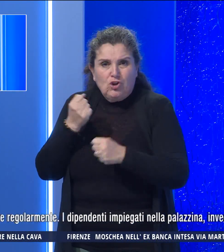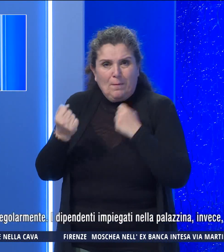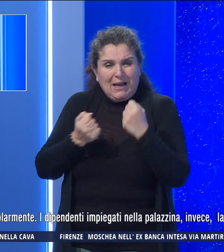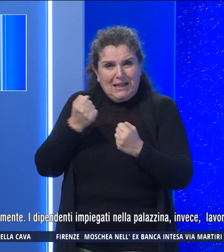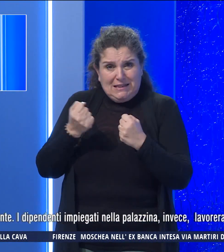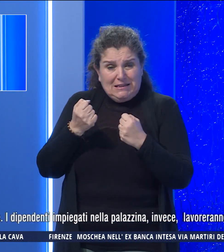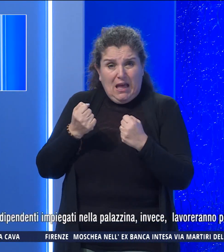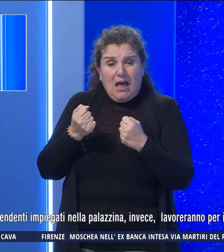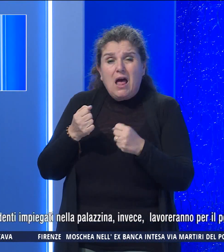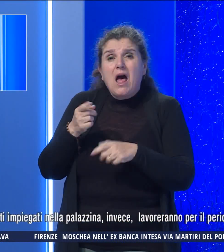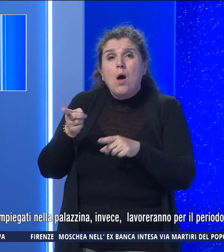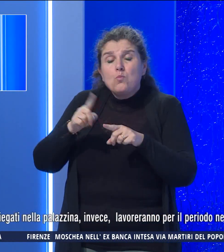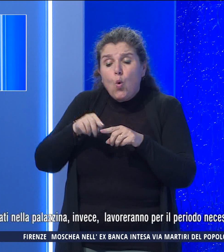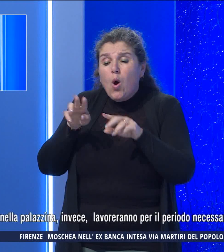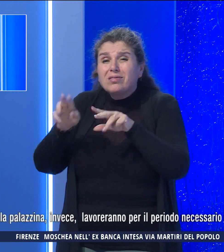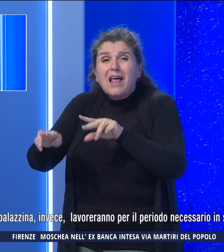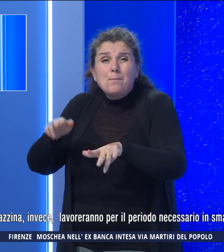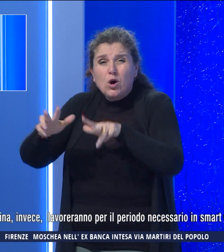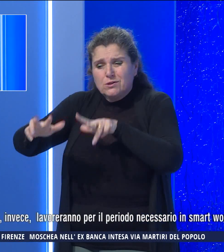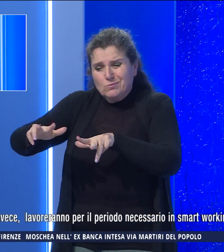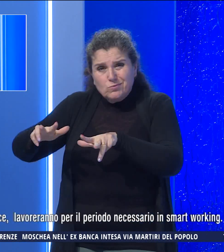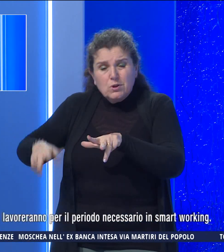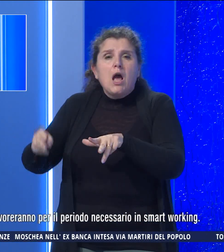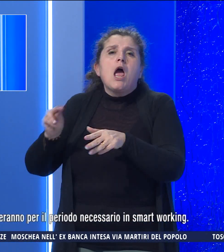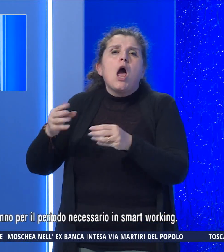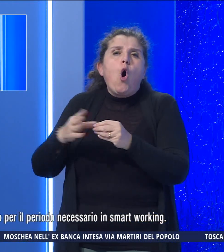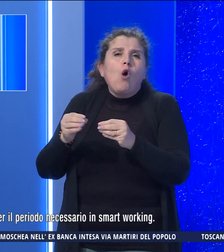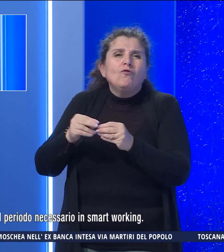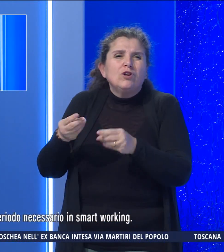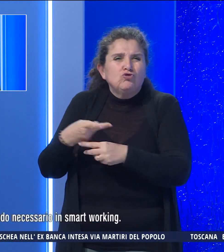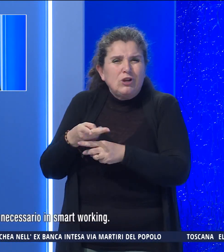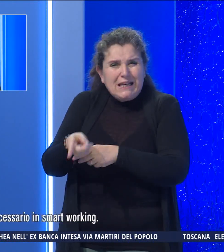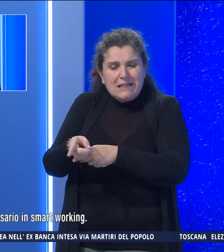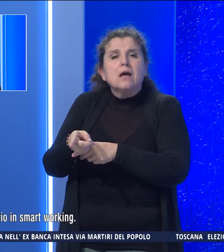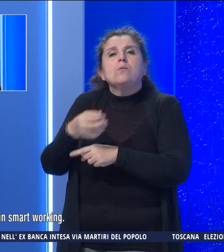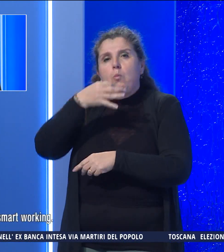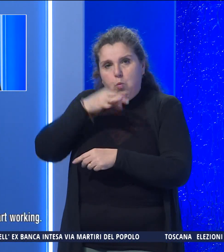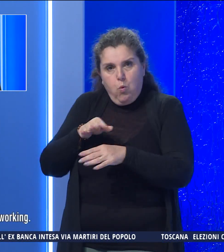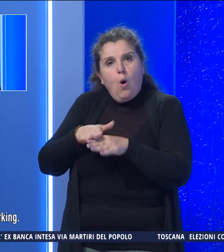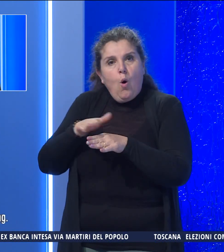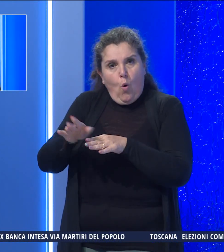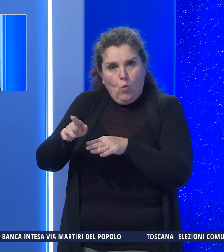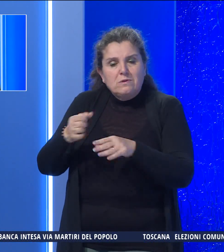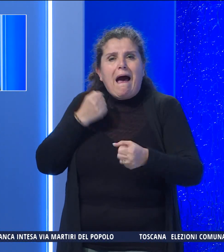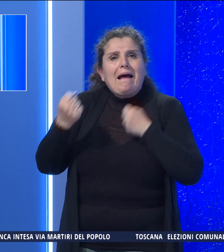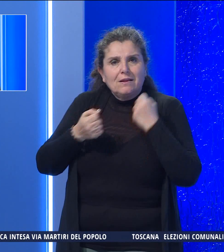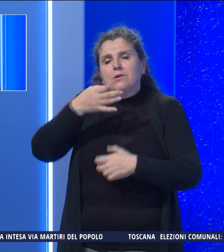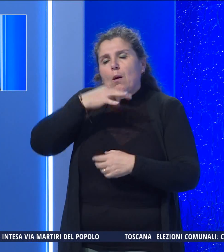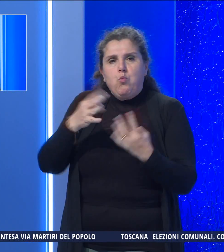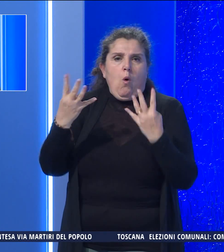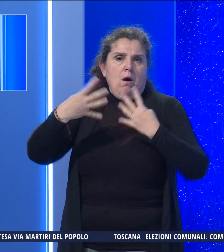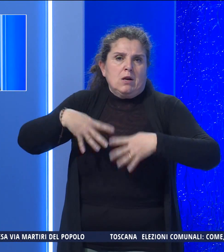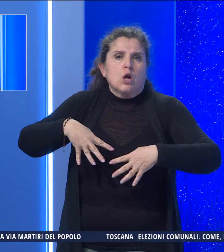mentre il deposito dei bus e le officine sono rimasti agibili e le attività possono continuare regolarmente.